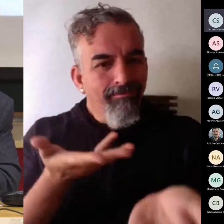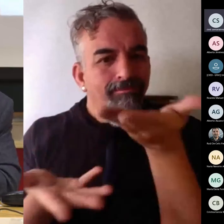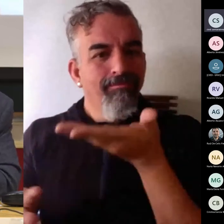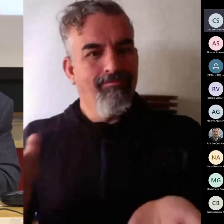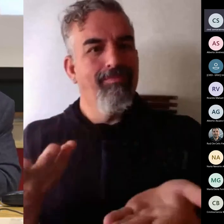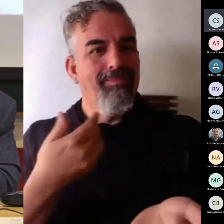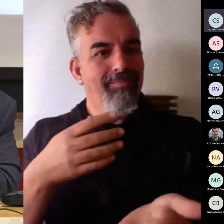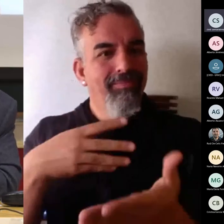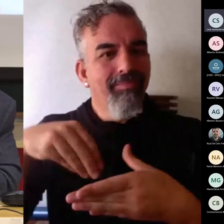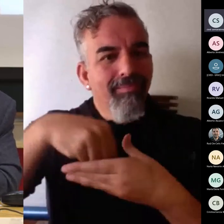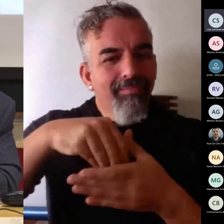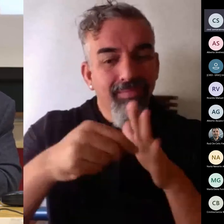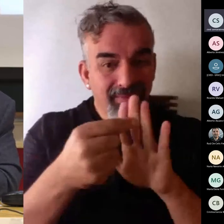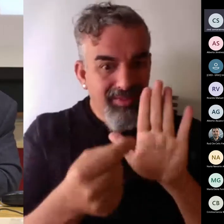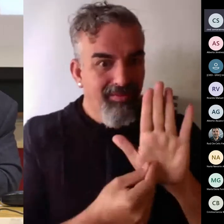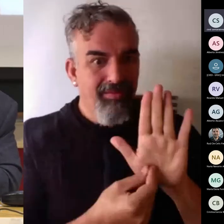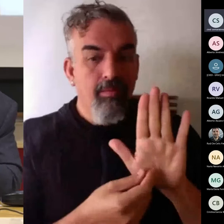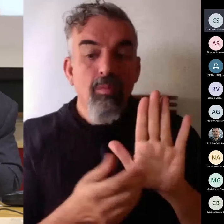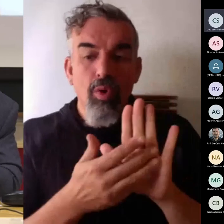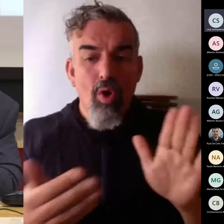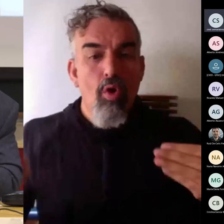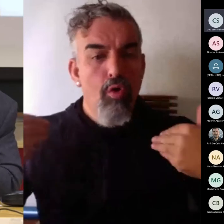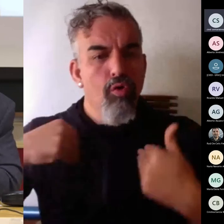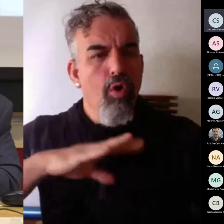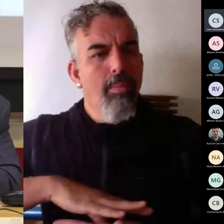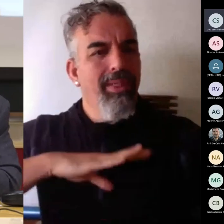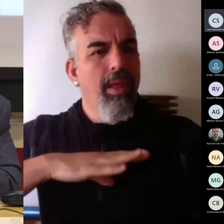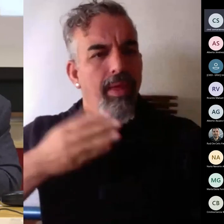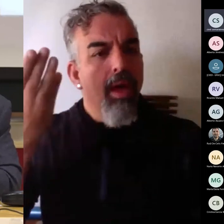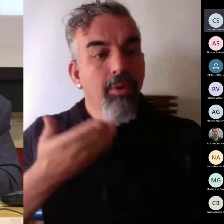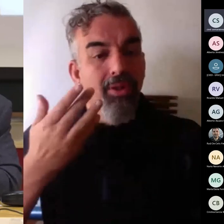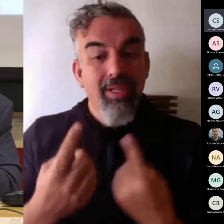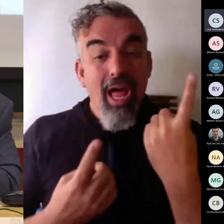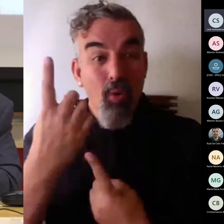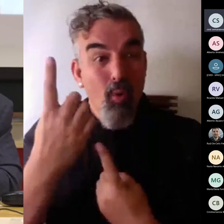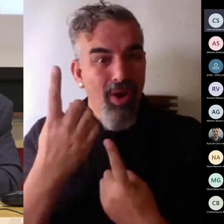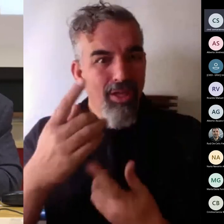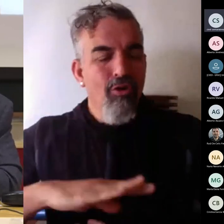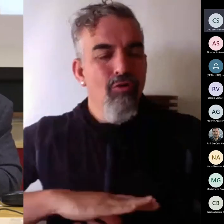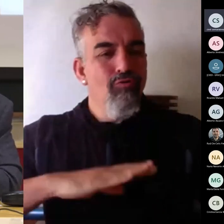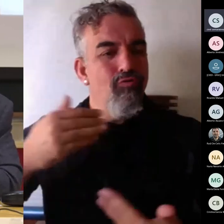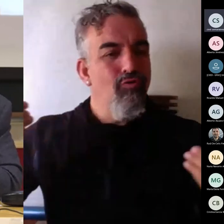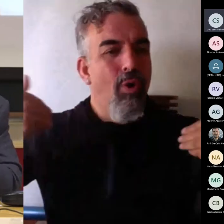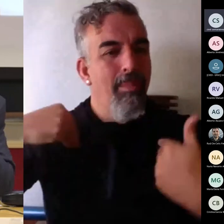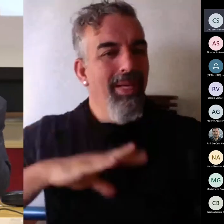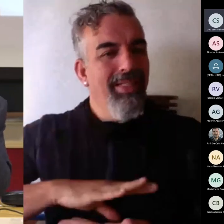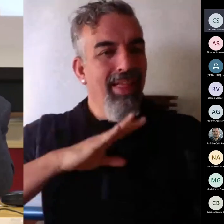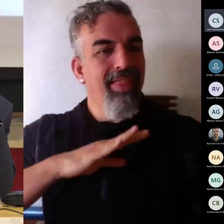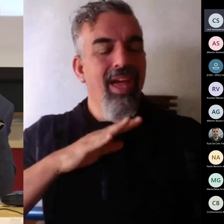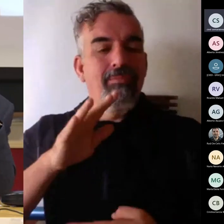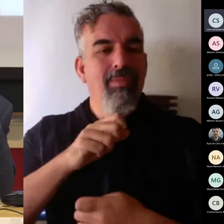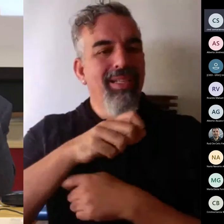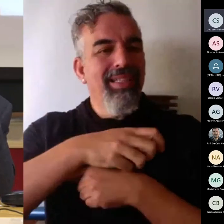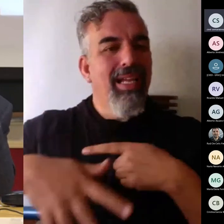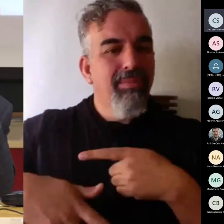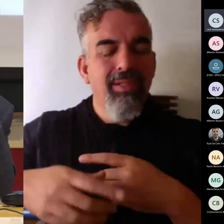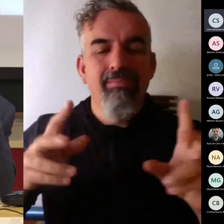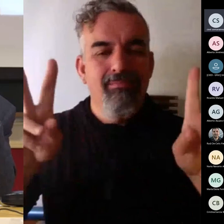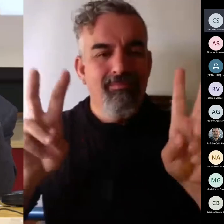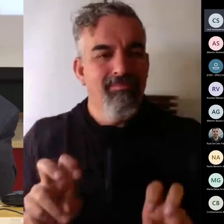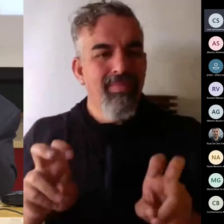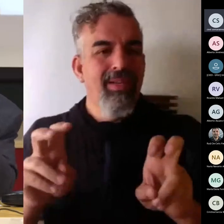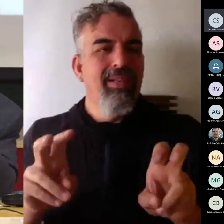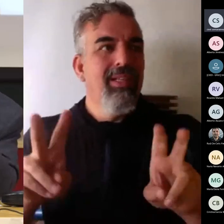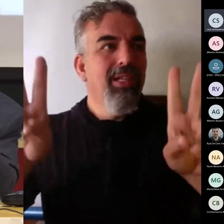son muy importantes esas competencias algunas transversales deberíamos debería de tener la titulación un sistema para ir